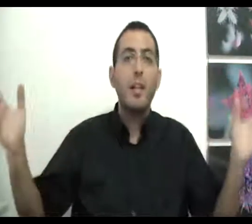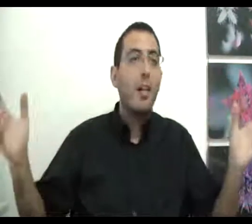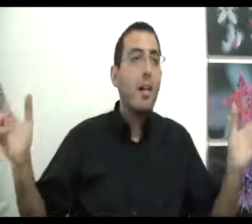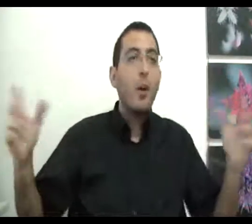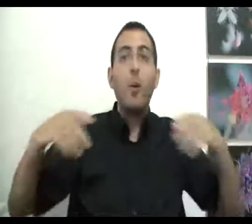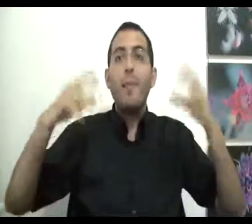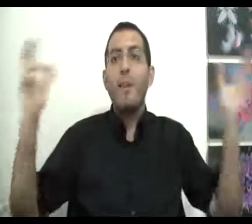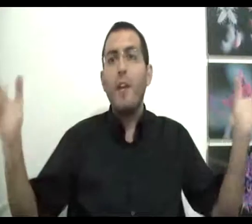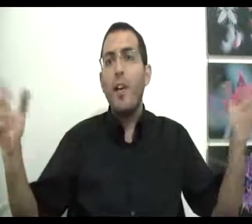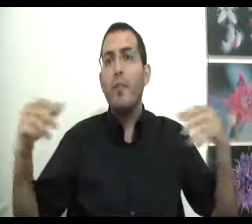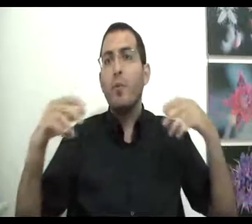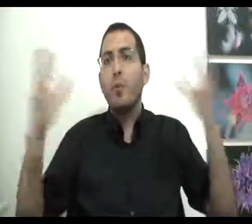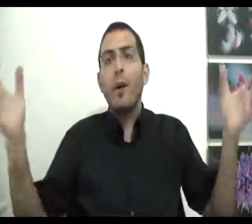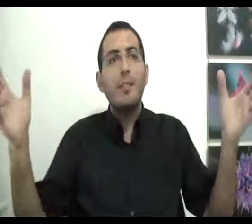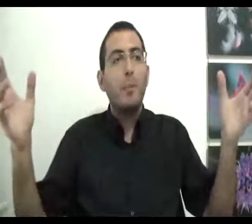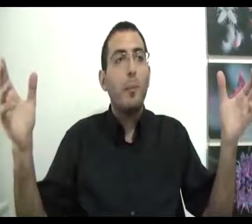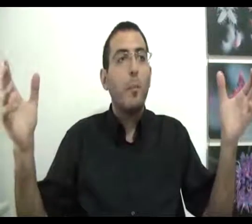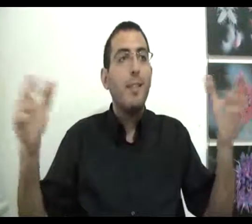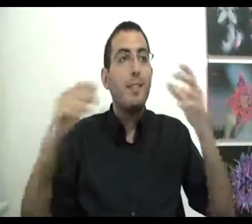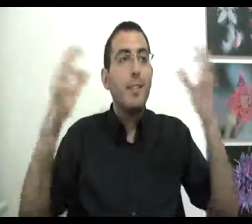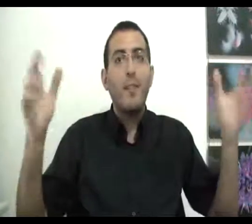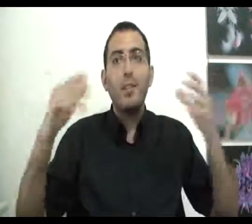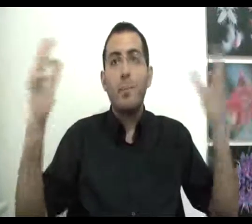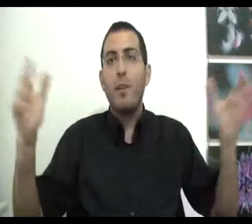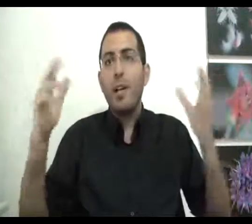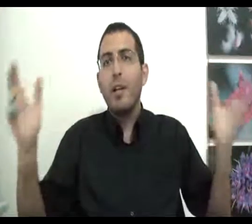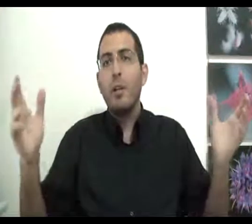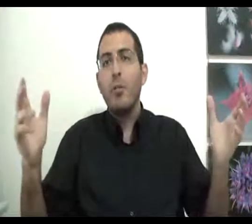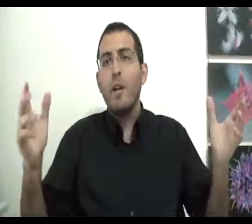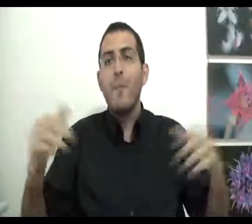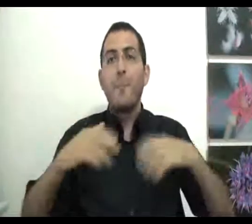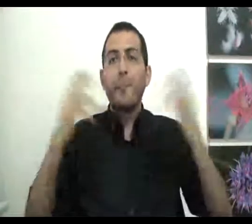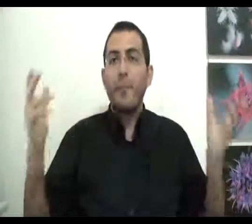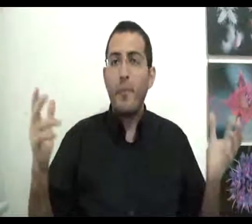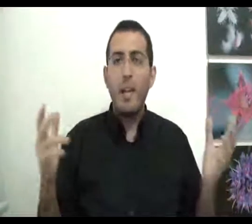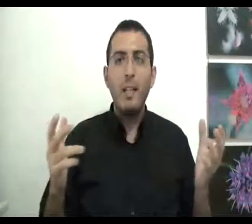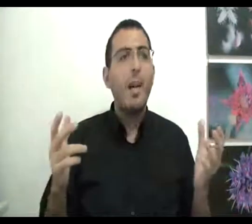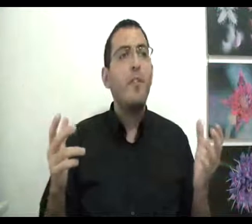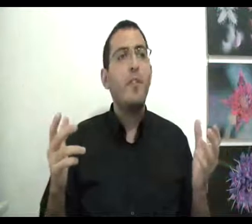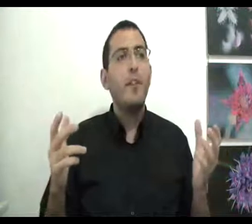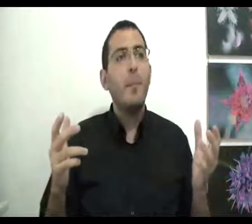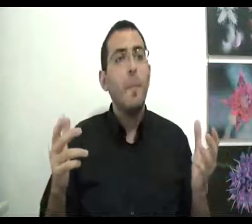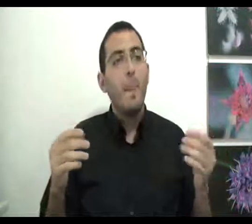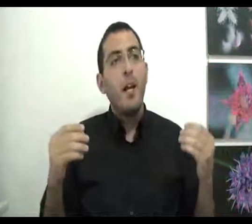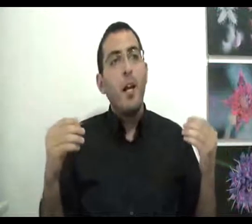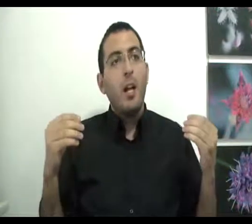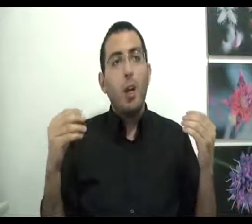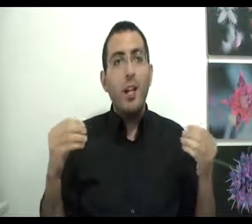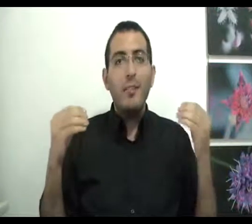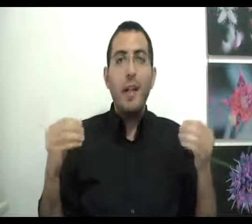עולם יפה והוא רואה את זה בכל מיני סרטים וסיפורים והגדות הדברים יפיפים כל הדברים